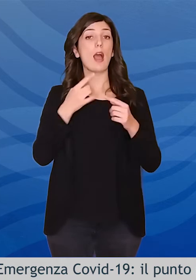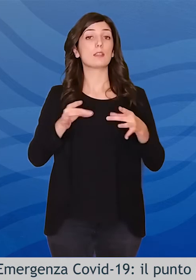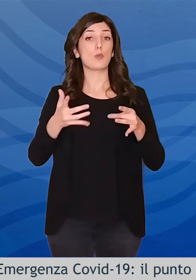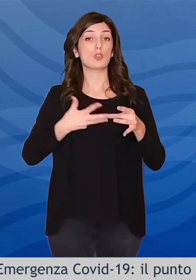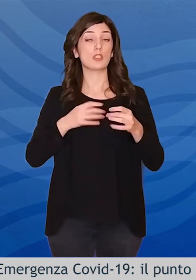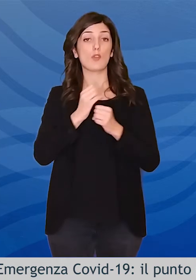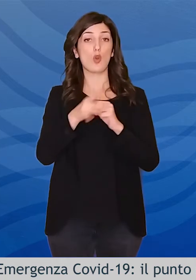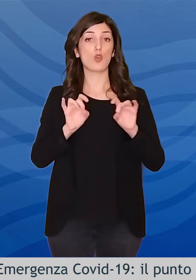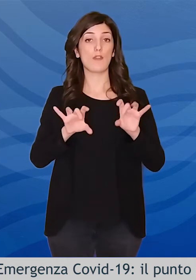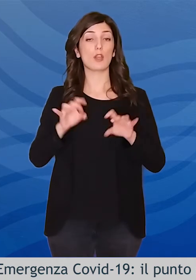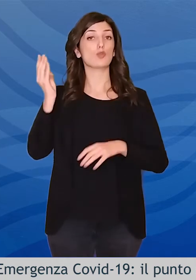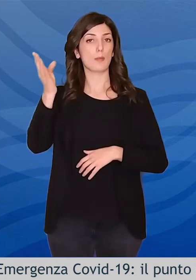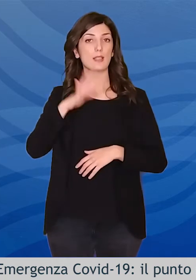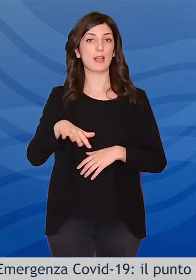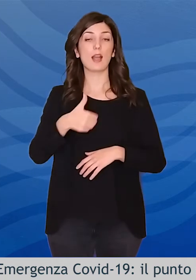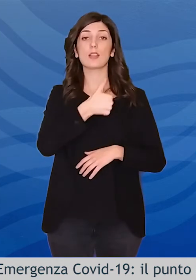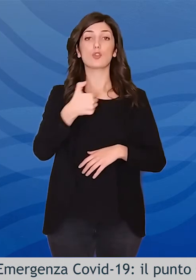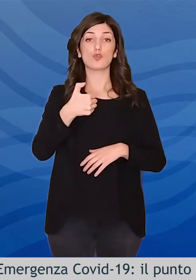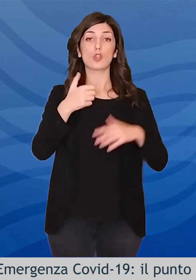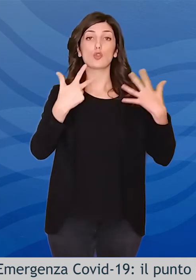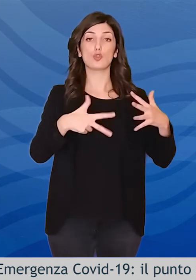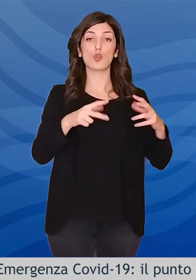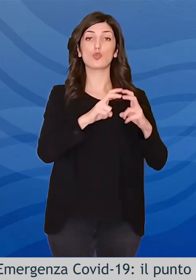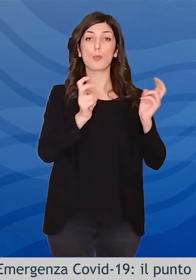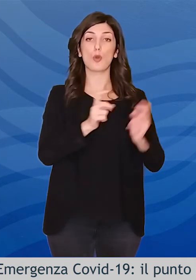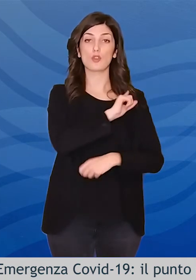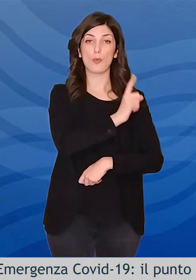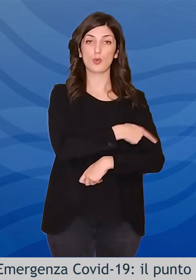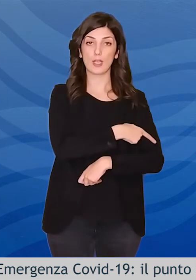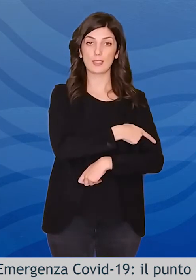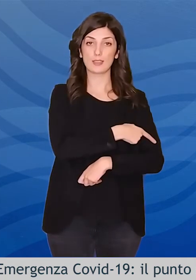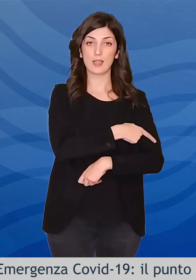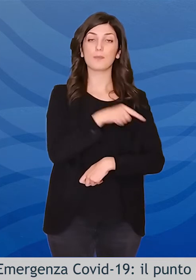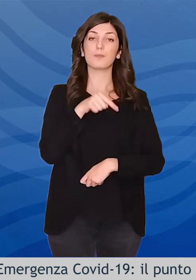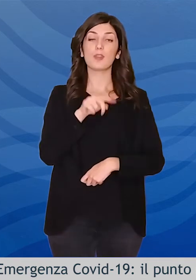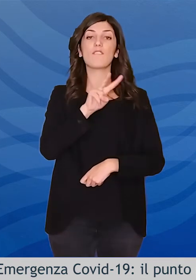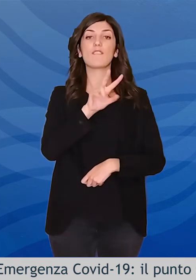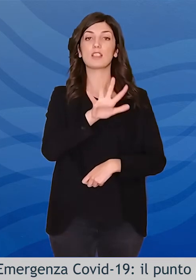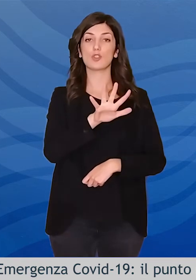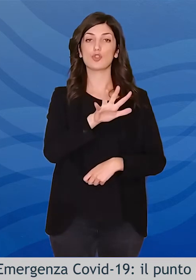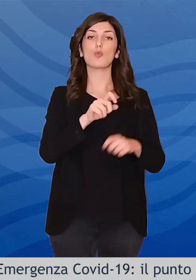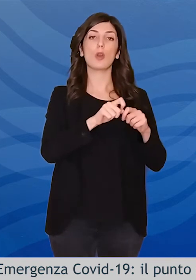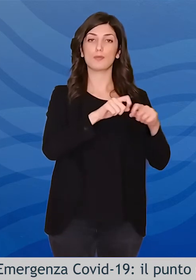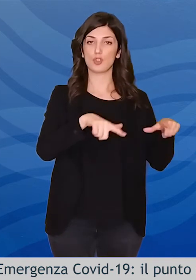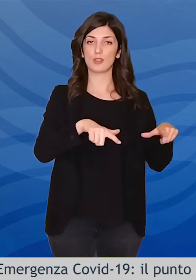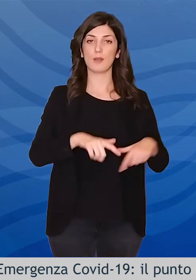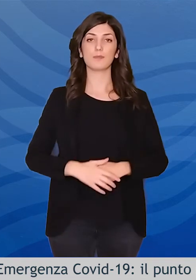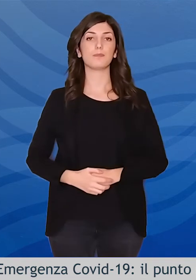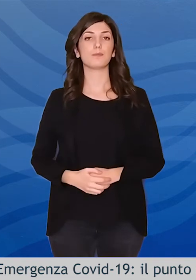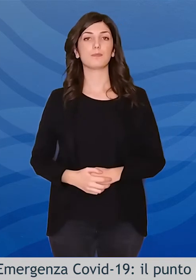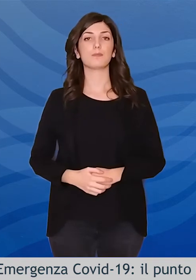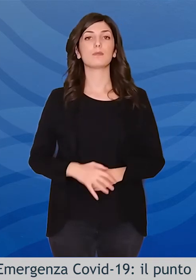-19 nella regione 118 sono attribuiti alla provincia di Potenza e di questi 25 interessano il capoluogo.